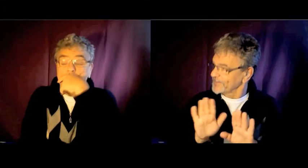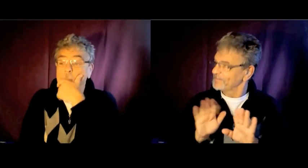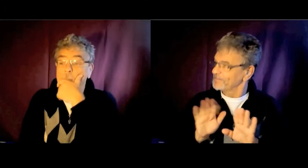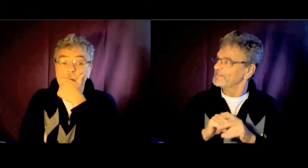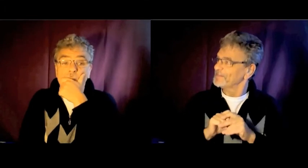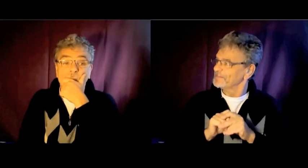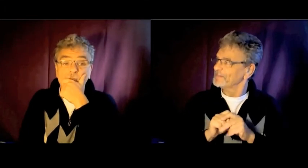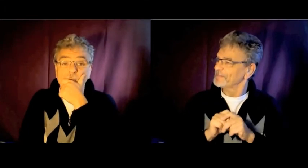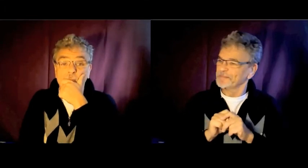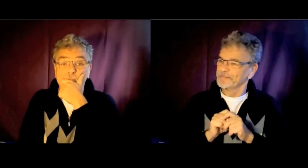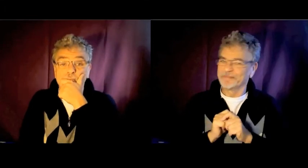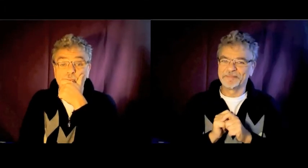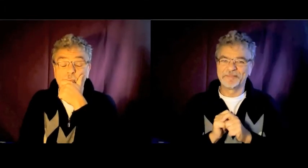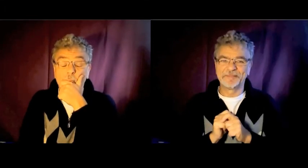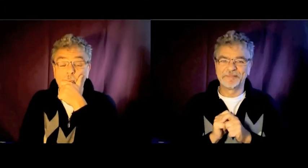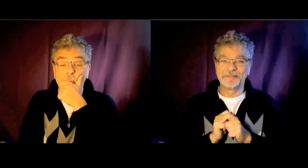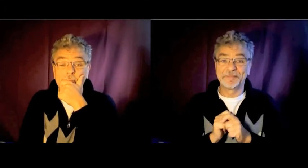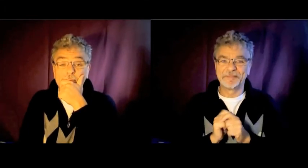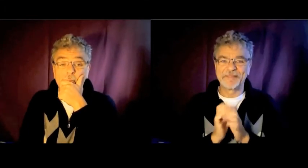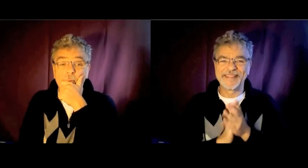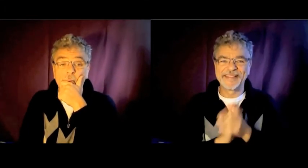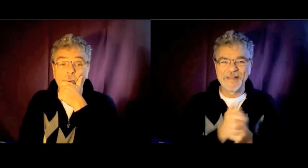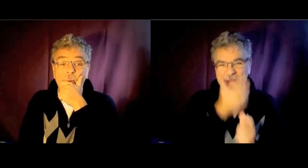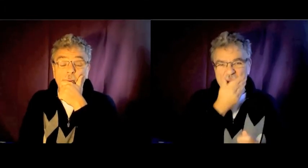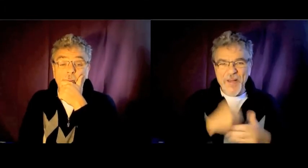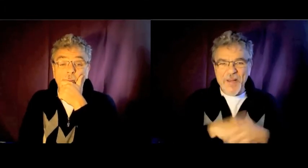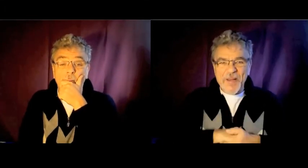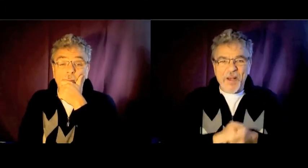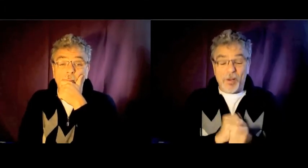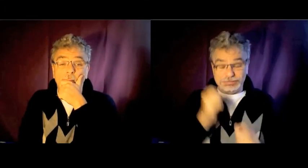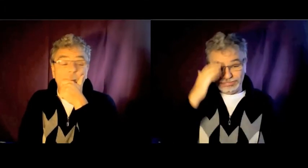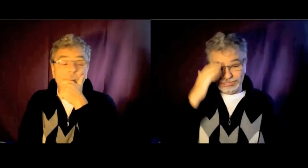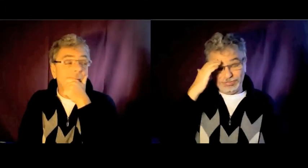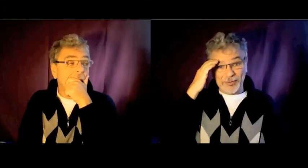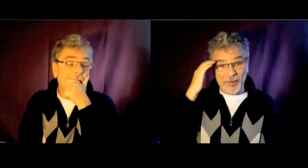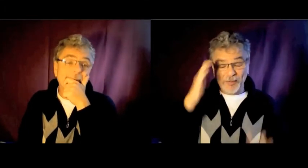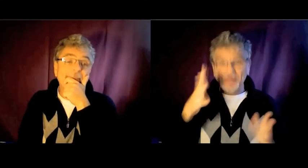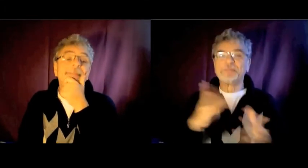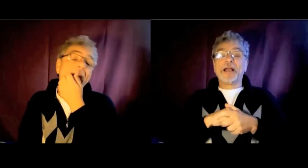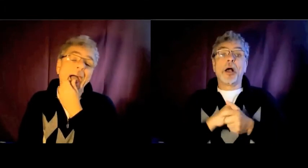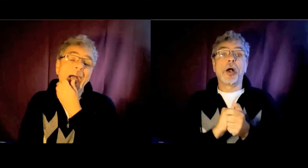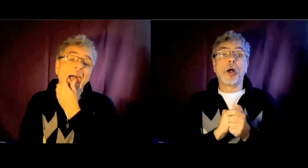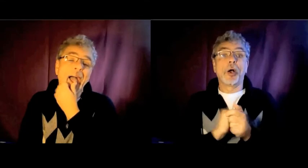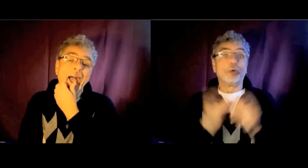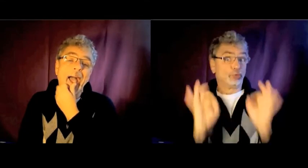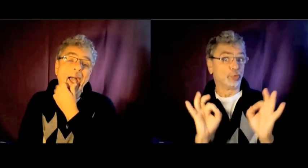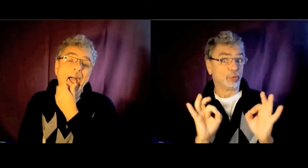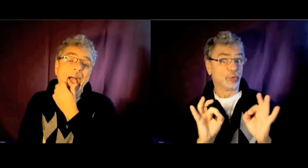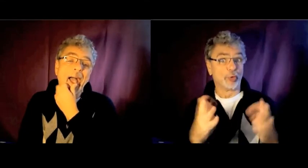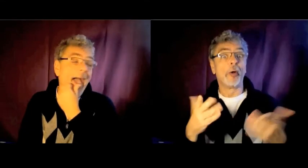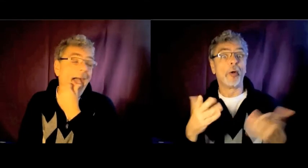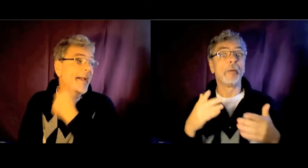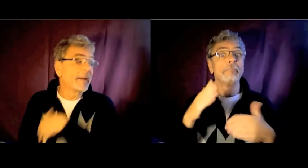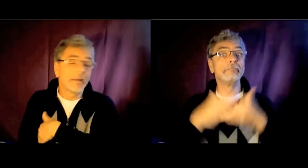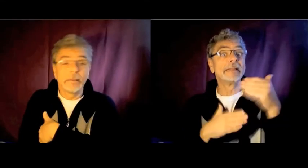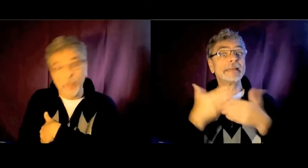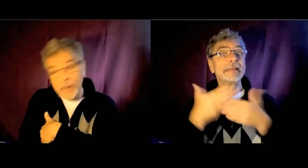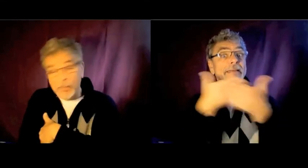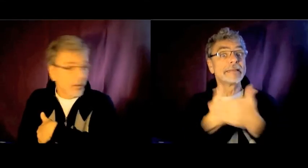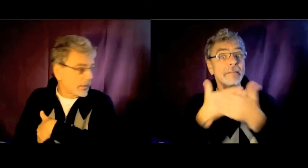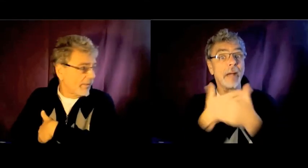va,